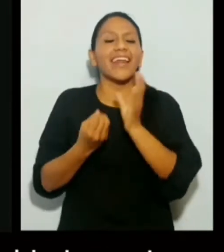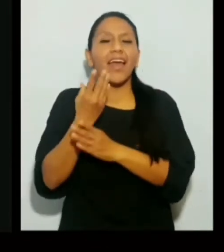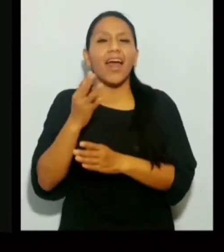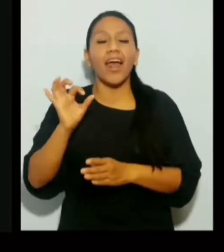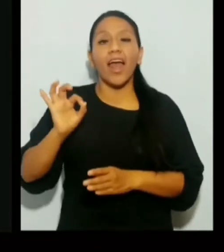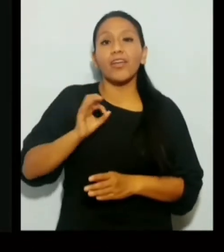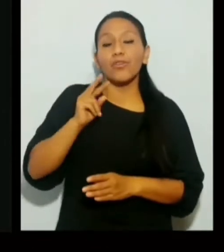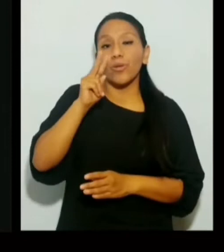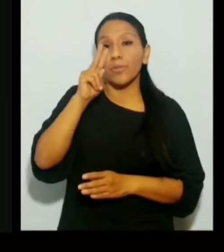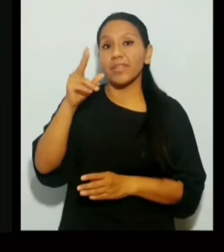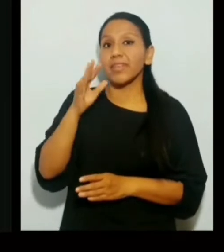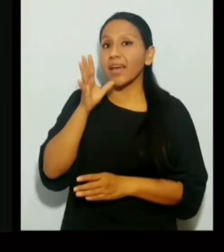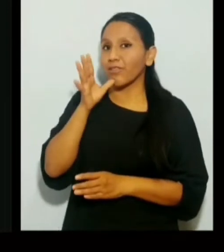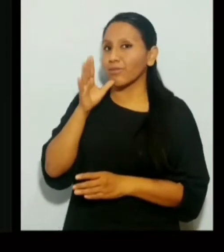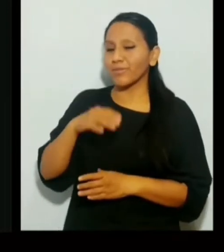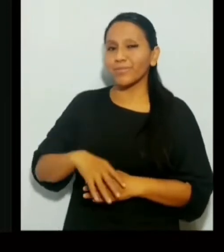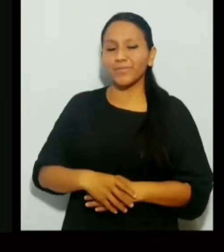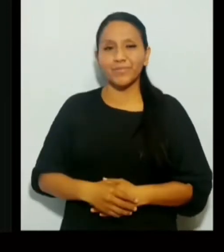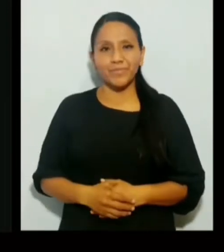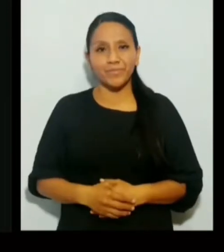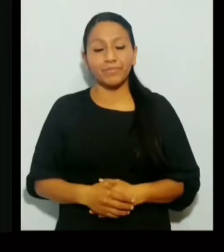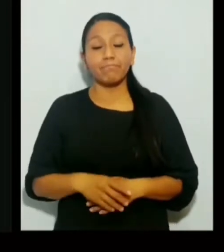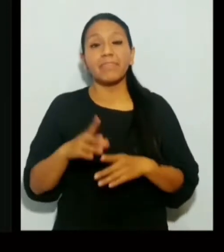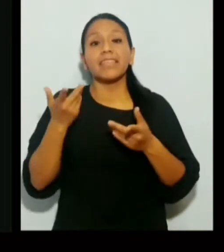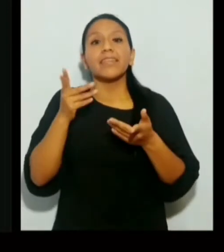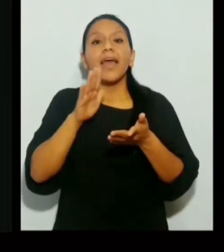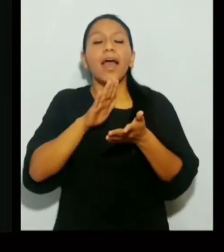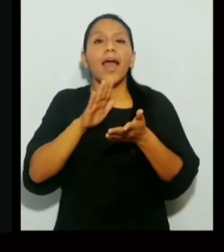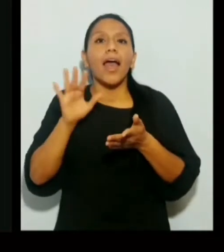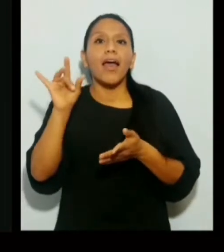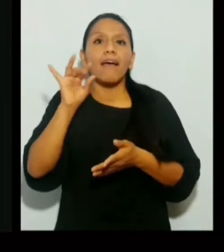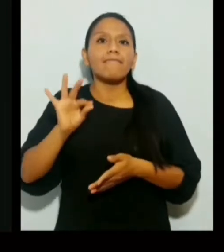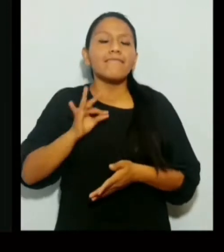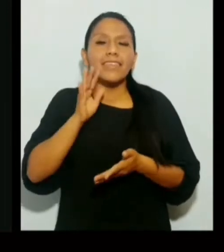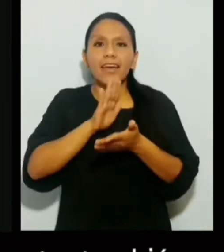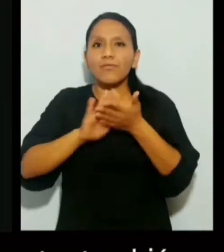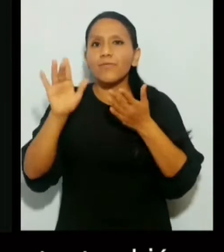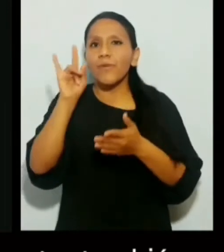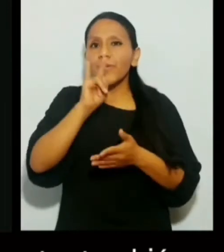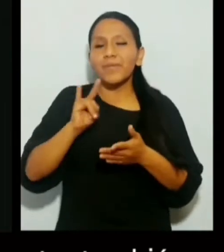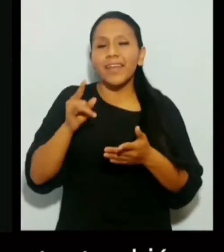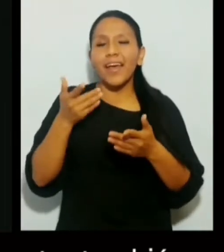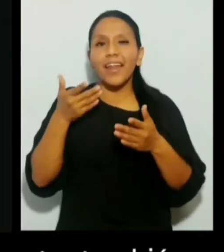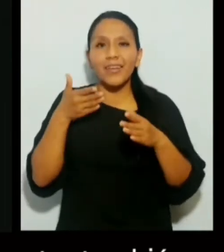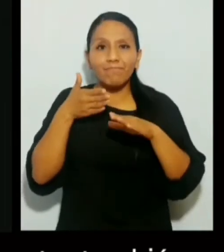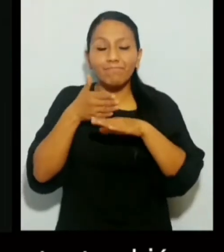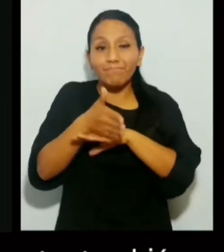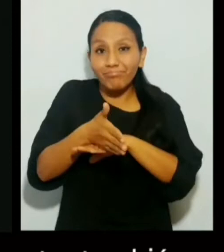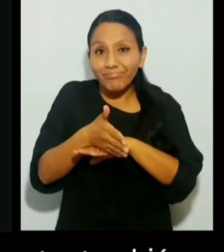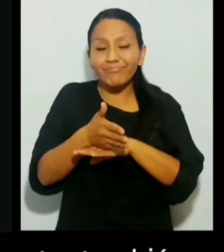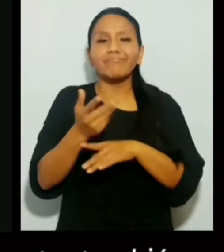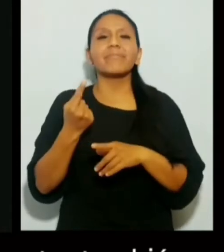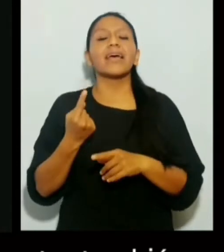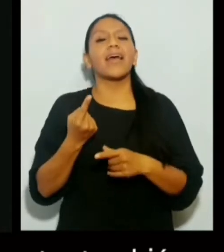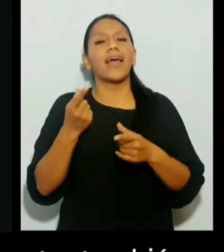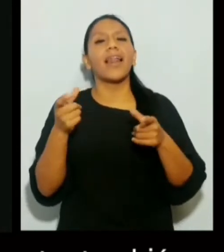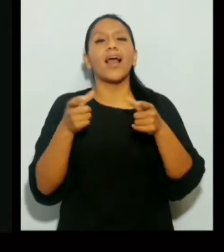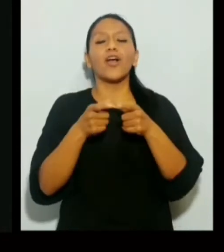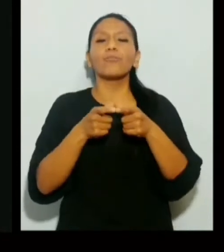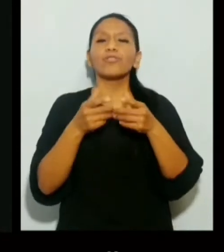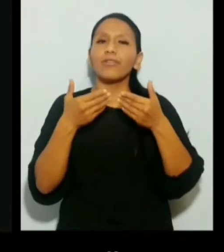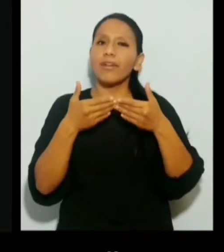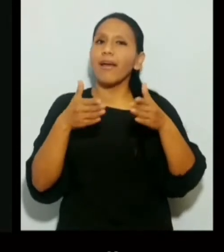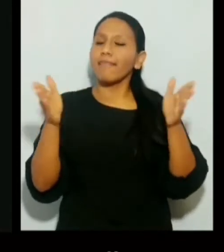2014. Te contamos que en esta nueva vida universitaria que vas a iniciar, vas a poder contar también con esta